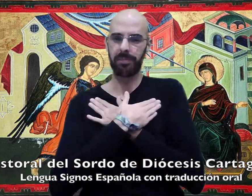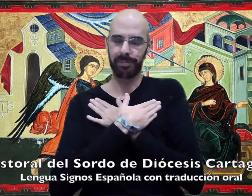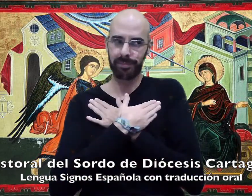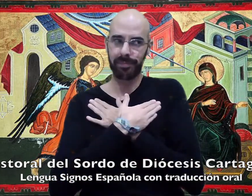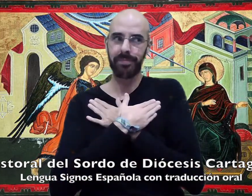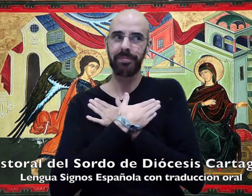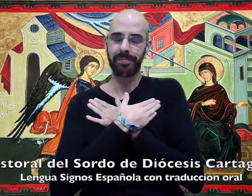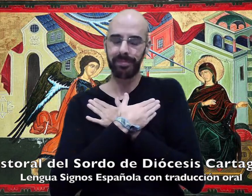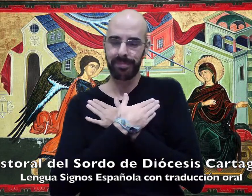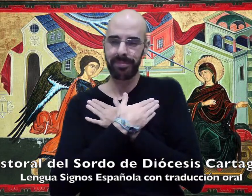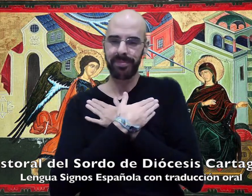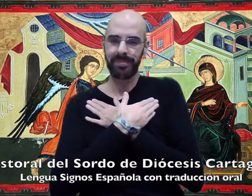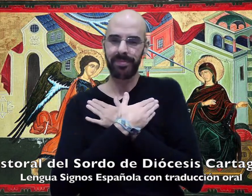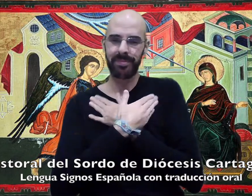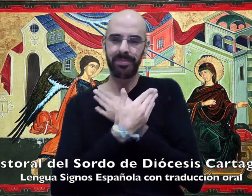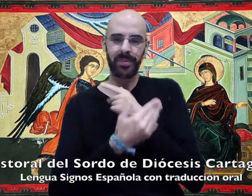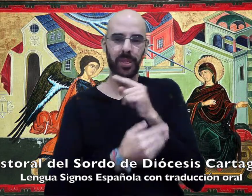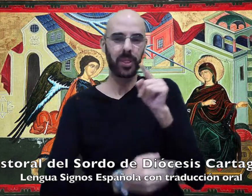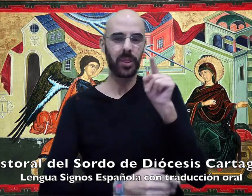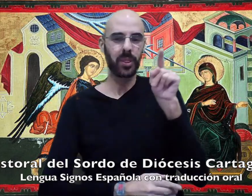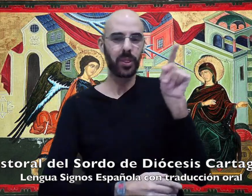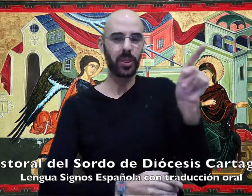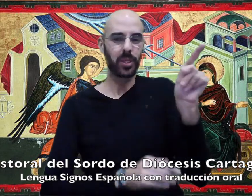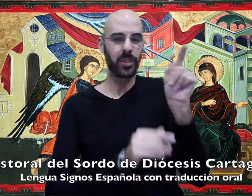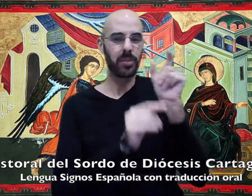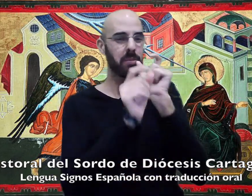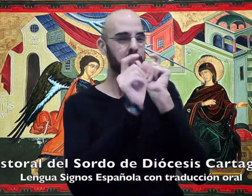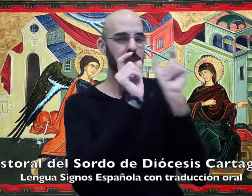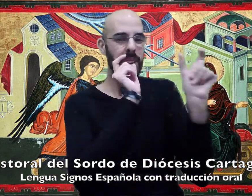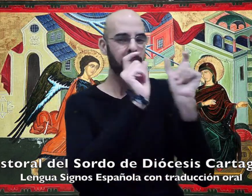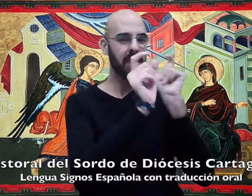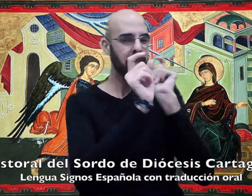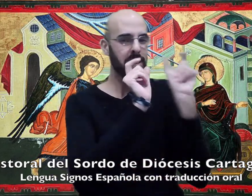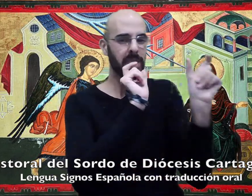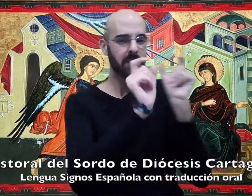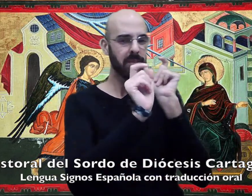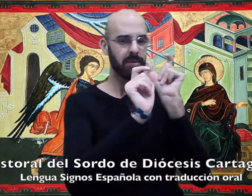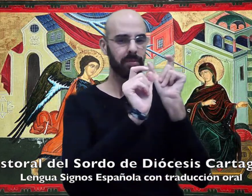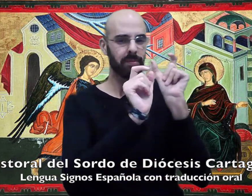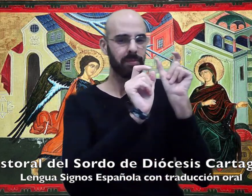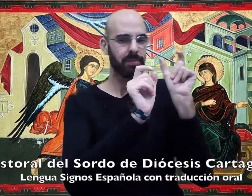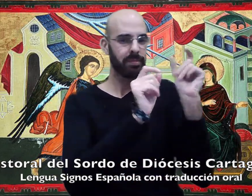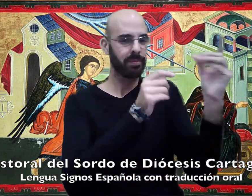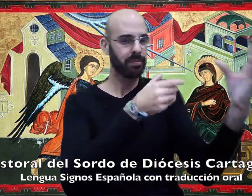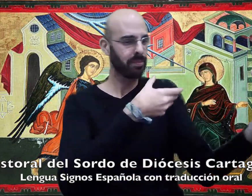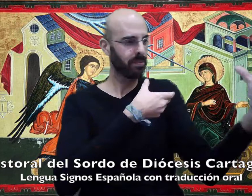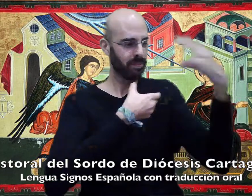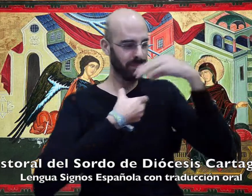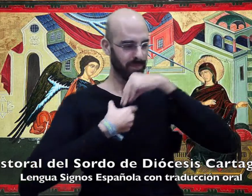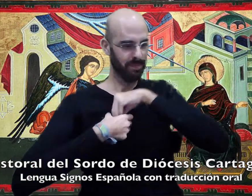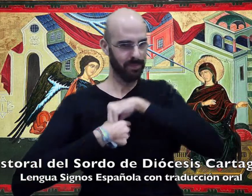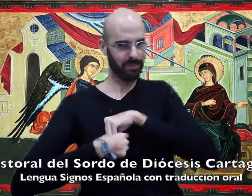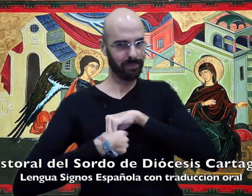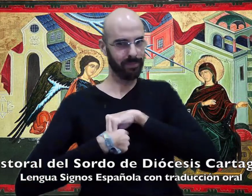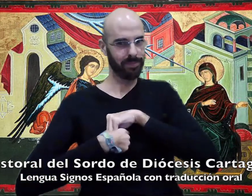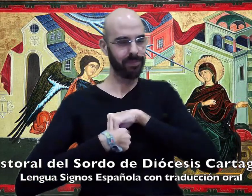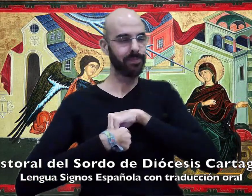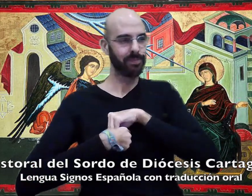María contestó, aquí está la esclava del Señor,